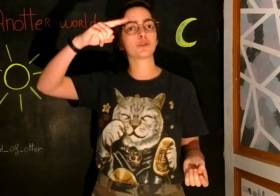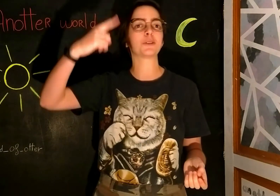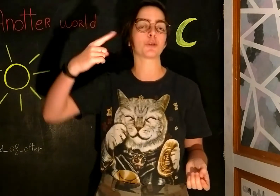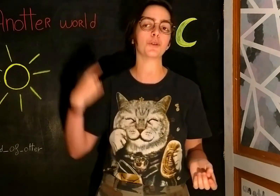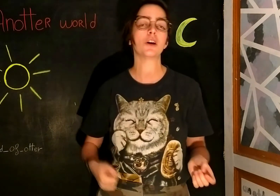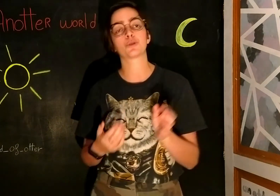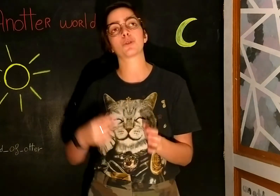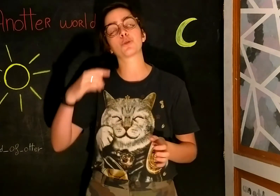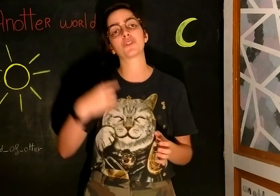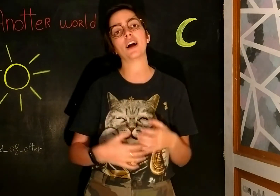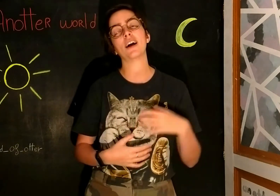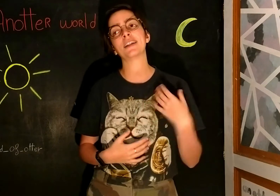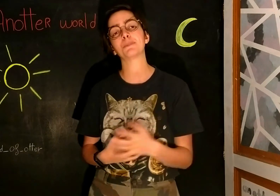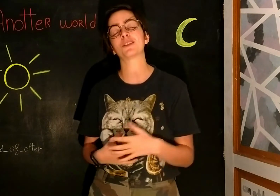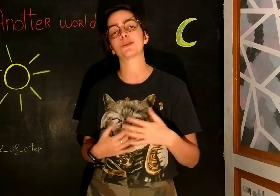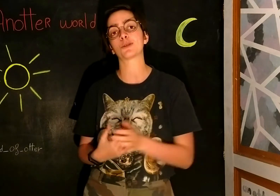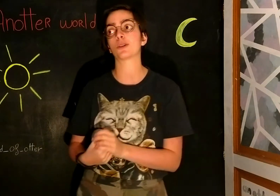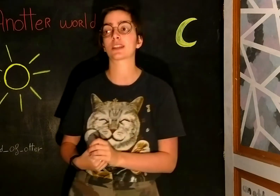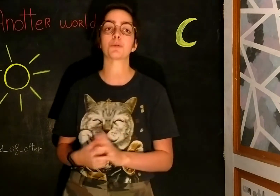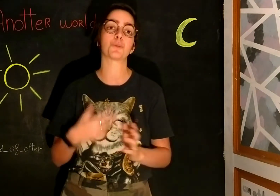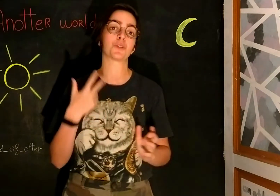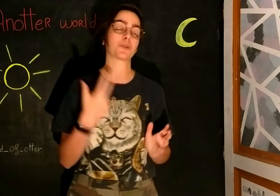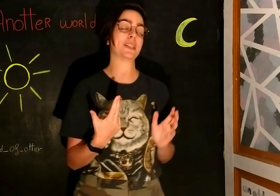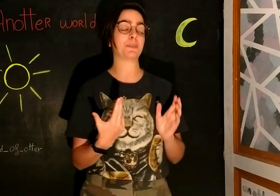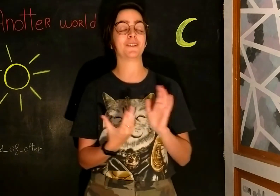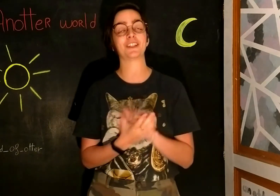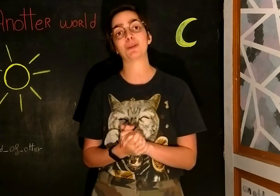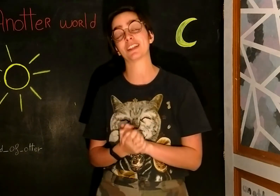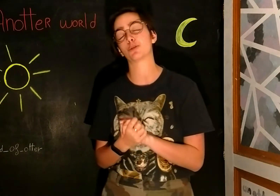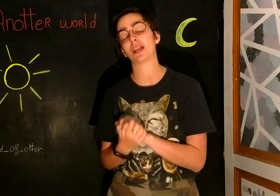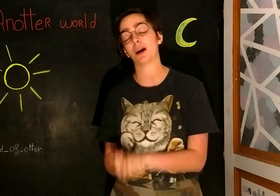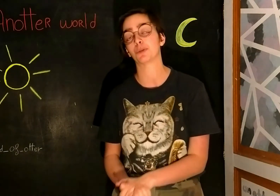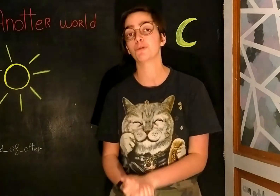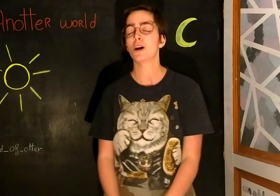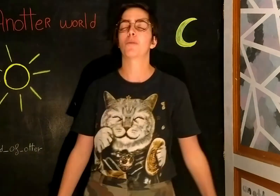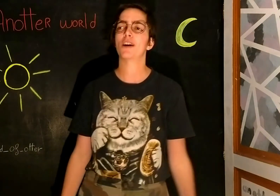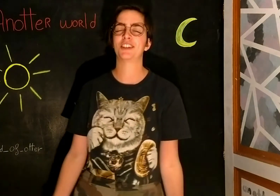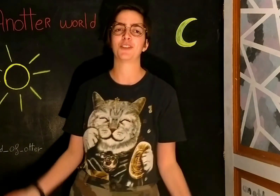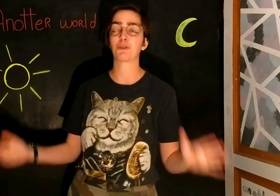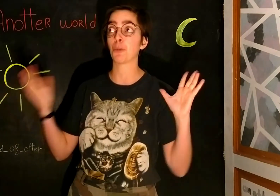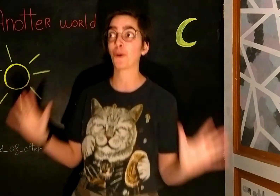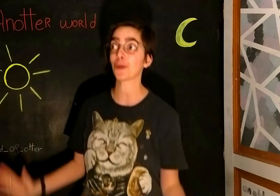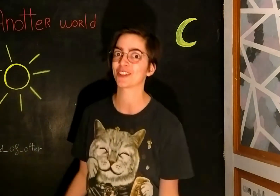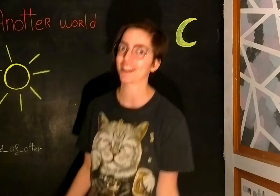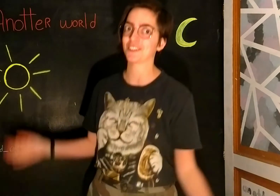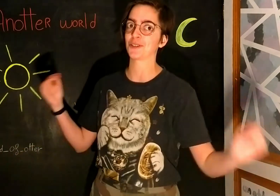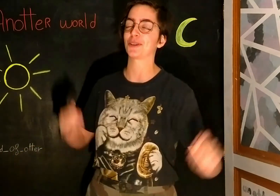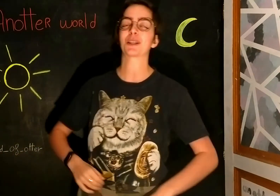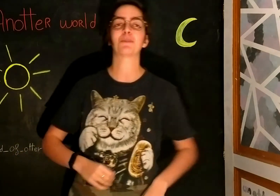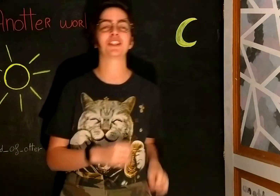une semaine sur deux, tu retrouveras un épisode de ce road trip composé en trois épisodes. J'espère qu te plaira beaucoup. Moi, j'ai vécu beaucoup de stress dans ce road trip, mais